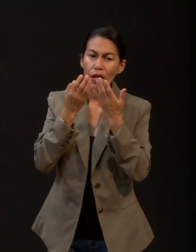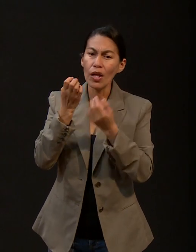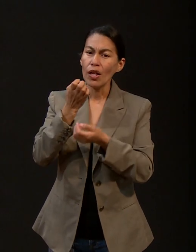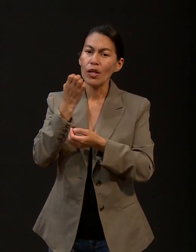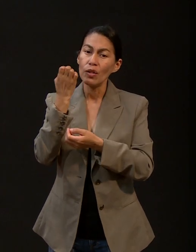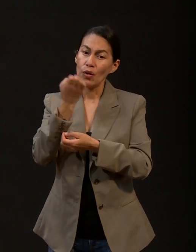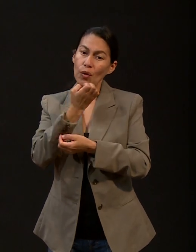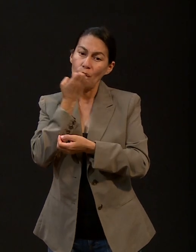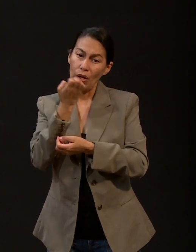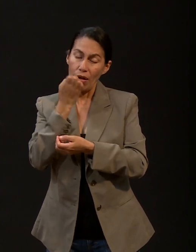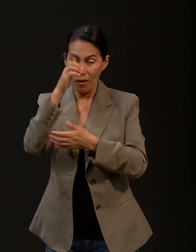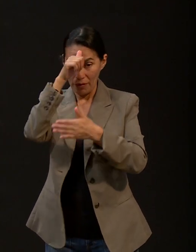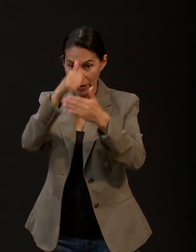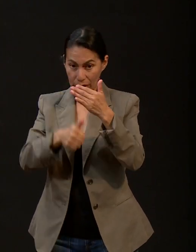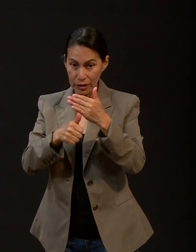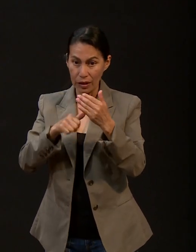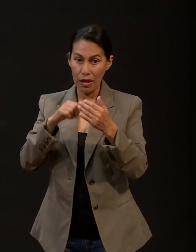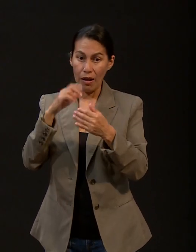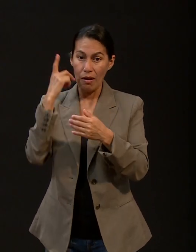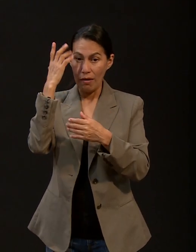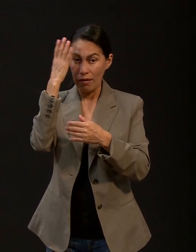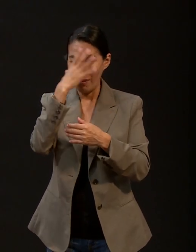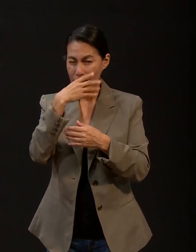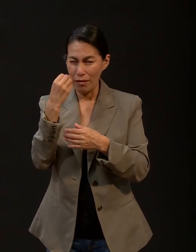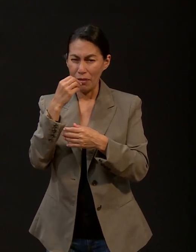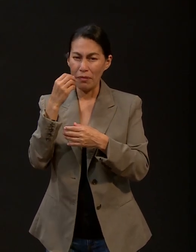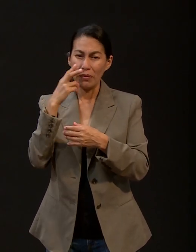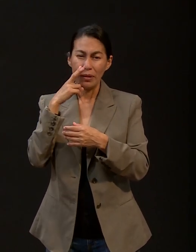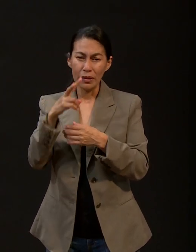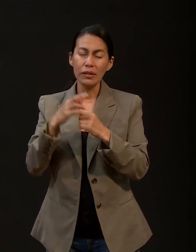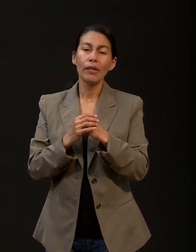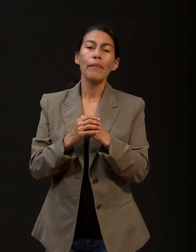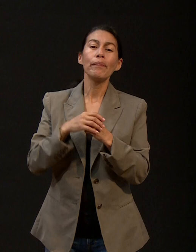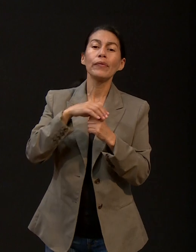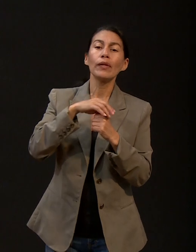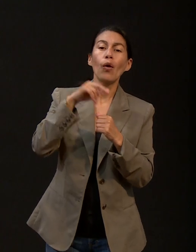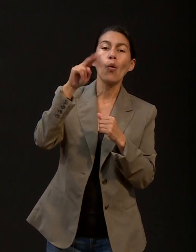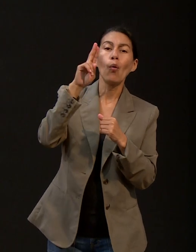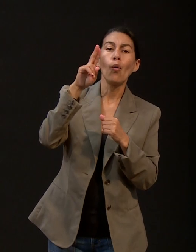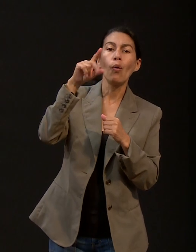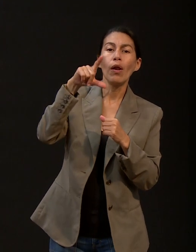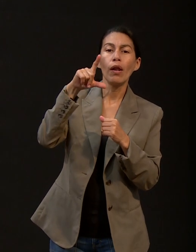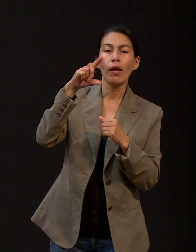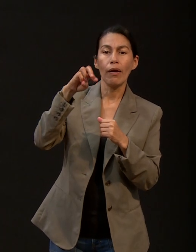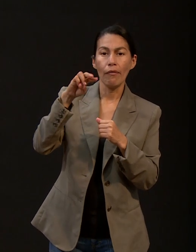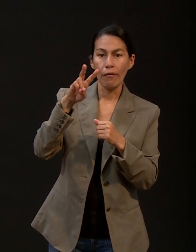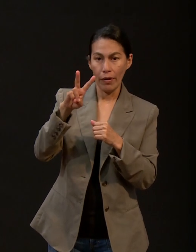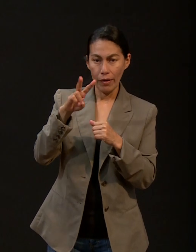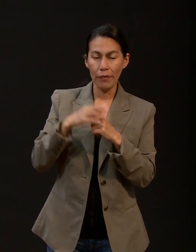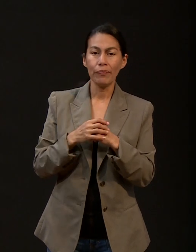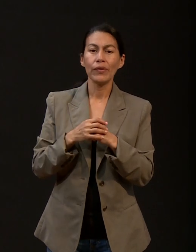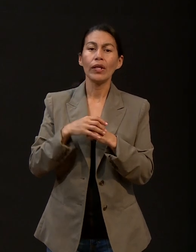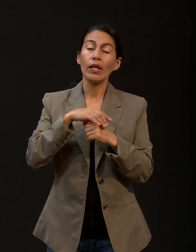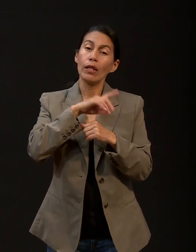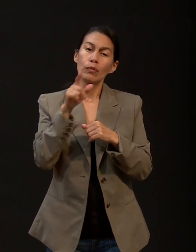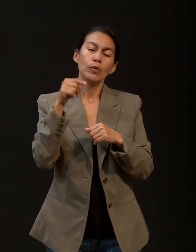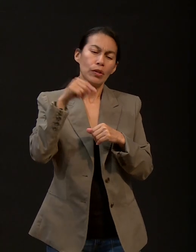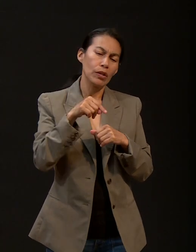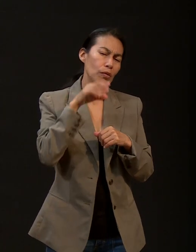decir que toda nuestra educación ha sido educación adventista. ¡Ay, qué bonito! Porque en el hogar empezaste con esa educación,